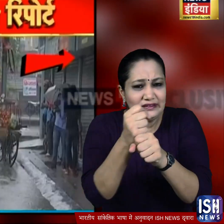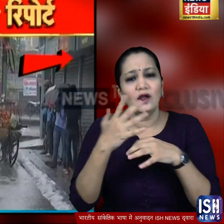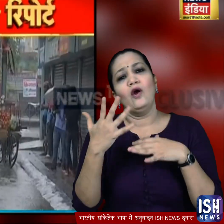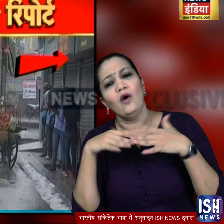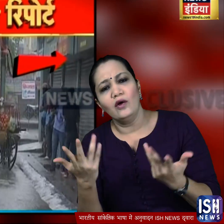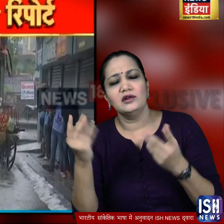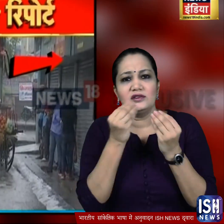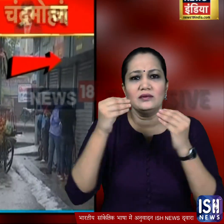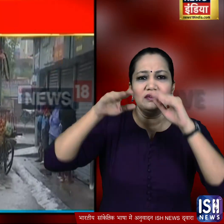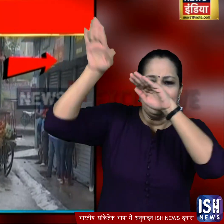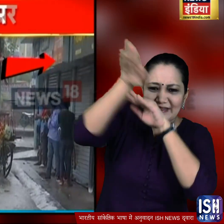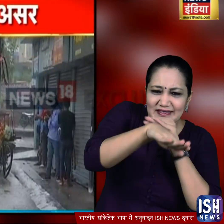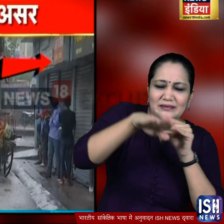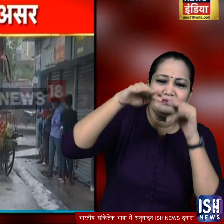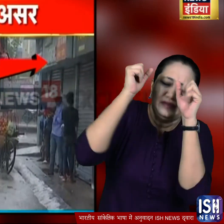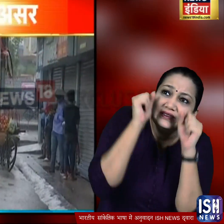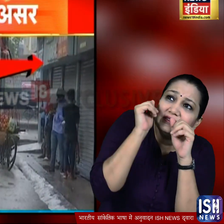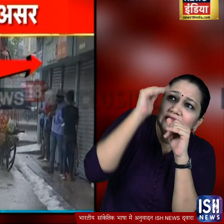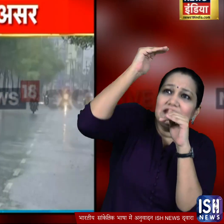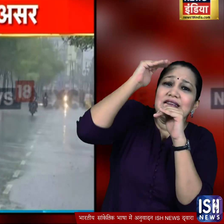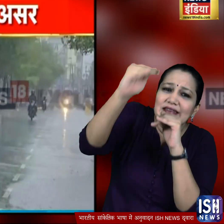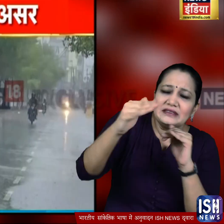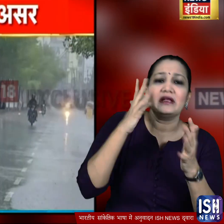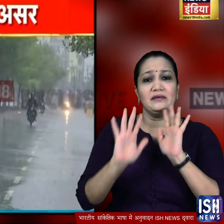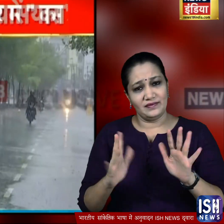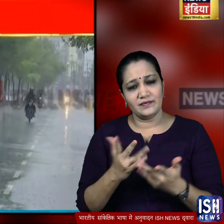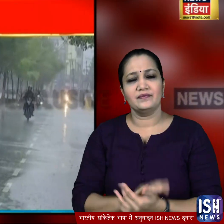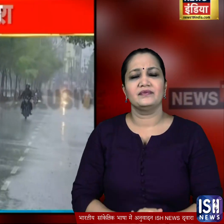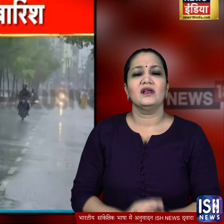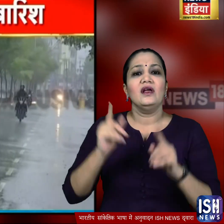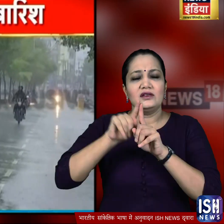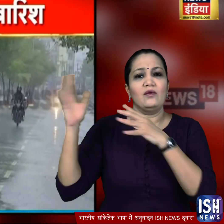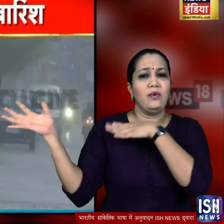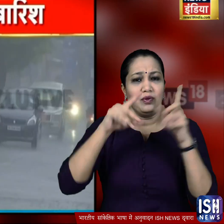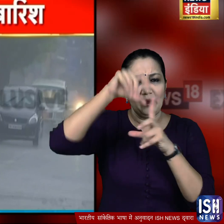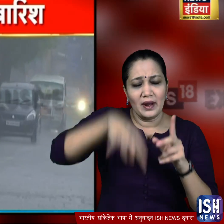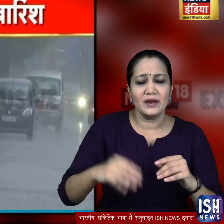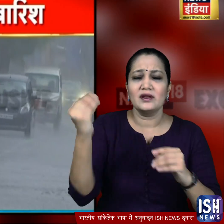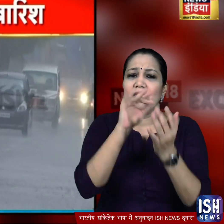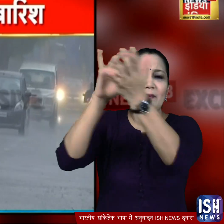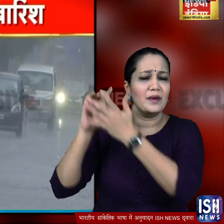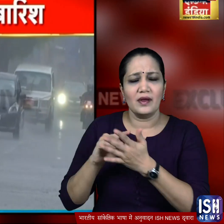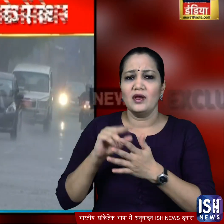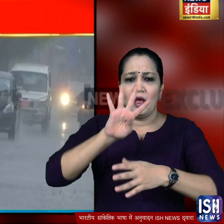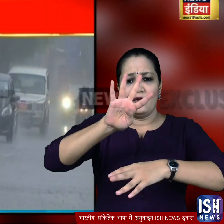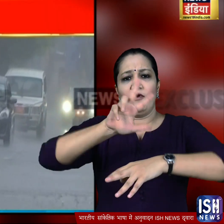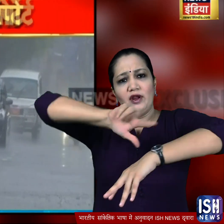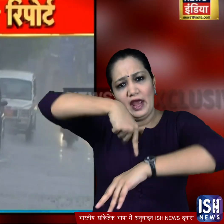तो कुछ छज्जों के नीचे खड़े होकर सिर छपाते नजर आए इस बीच मौसम विभाग ने अनुमान जताया कि ज्यादा तर जगों पर अगले 48 घंटे